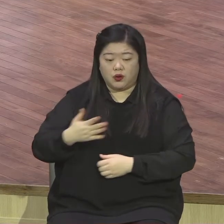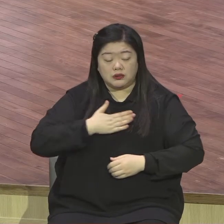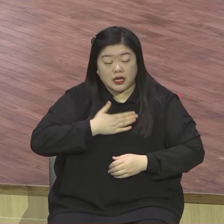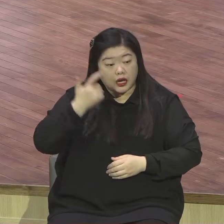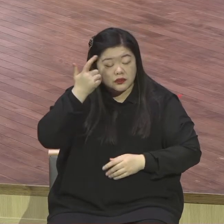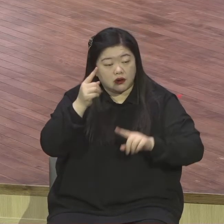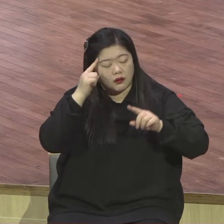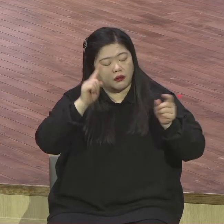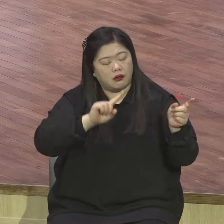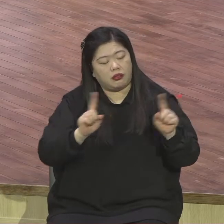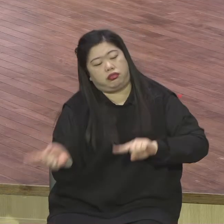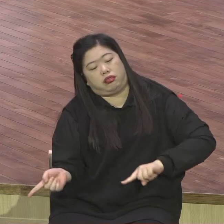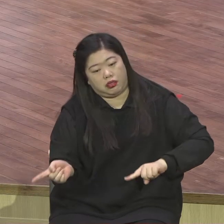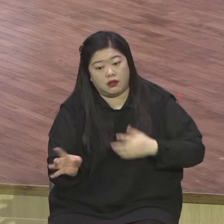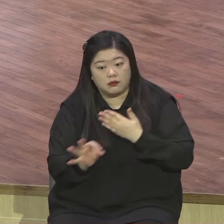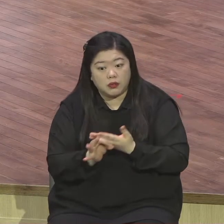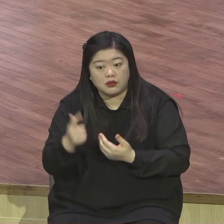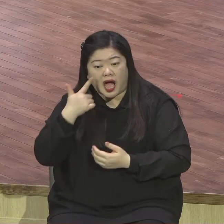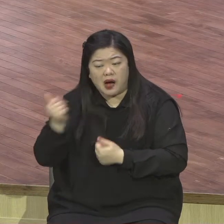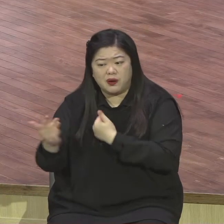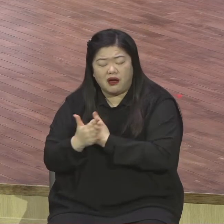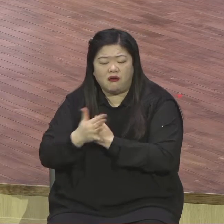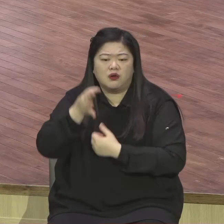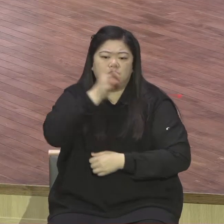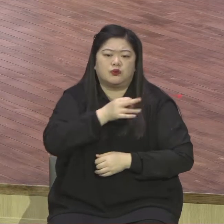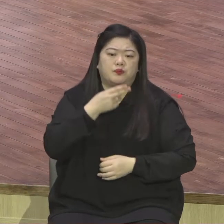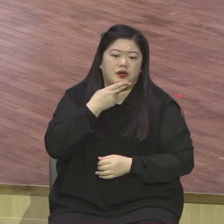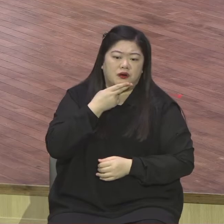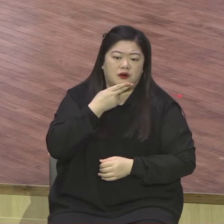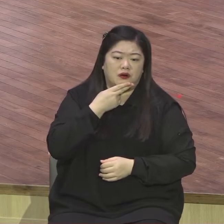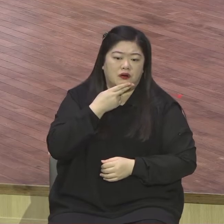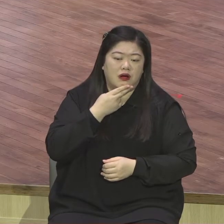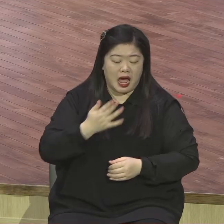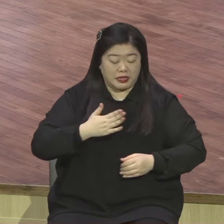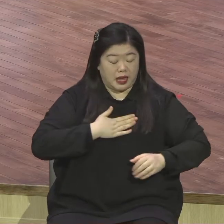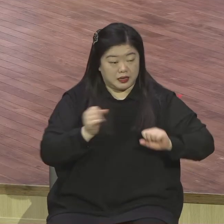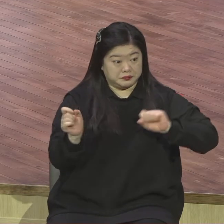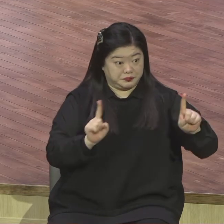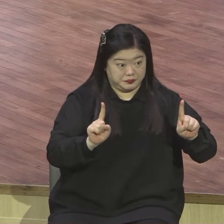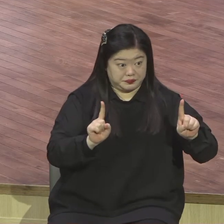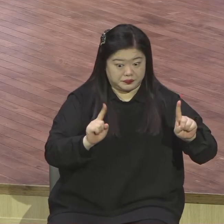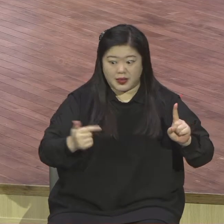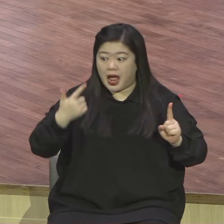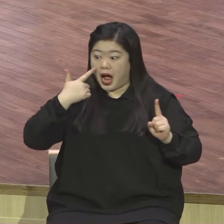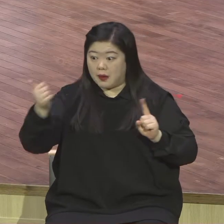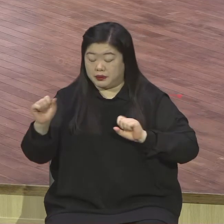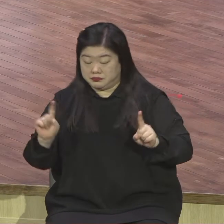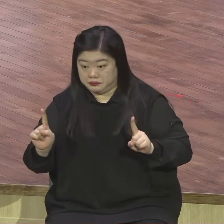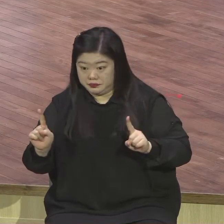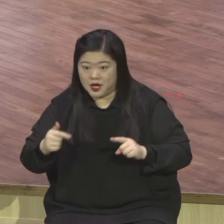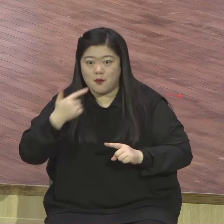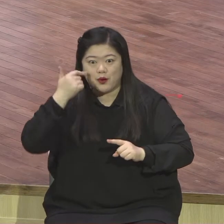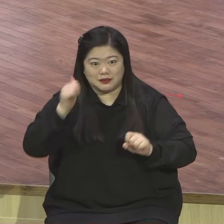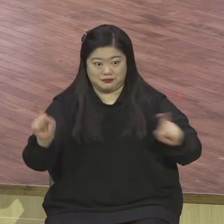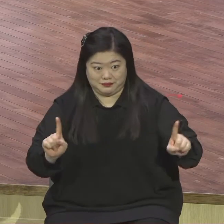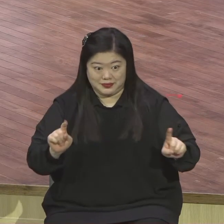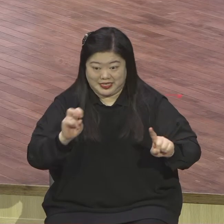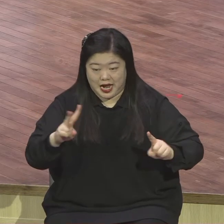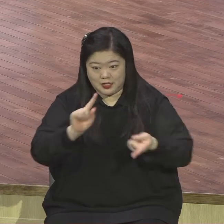기도가 통하지 않는다 이 사람아. 그러니까 너도 깨어있고 나도 깨어있고 아멘 아멘 하더라고 아멘 하더라고 무슨